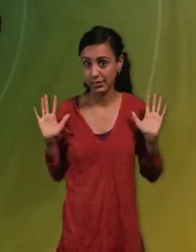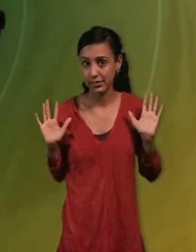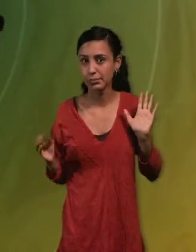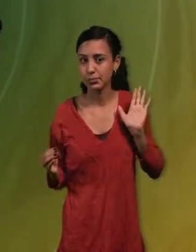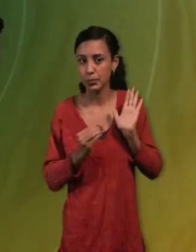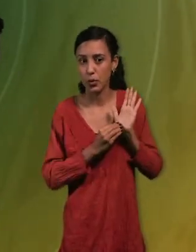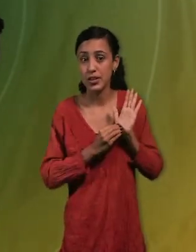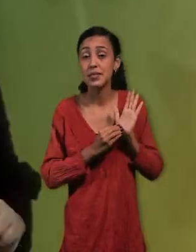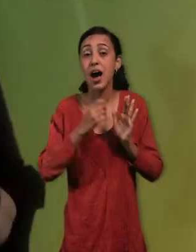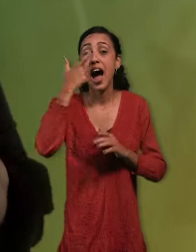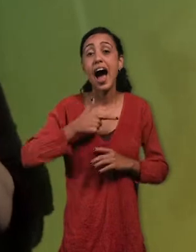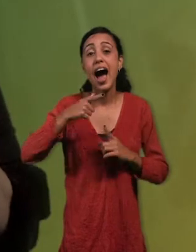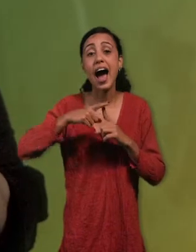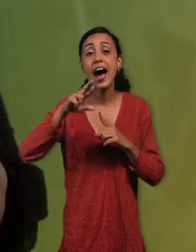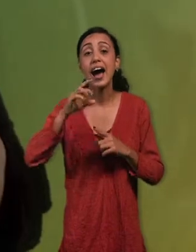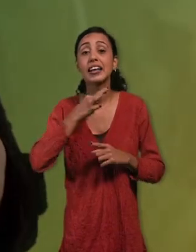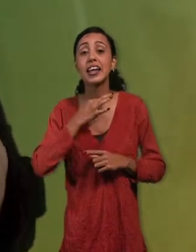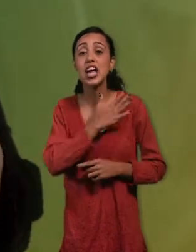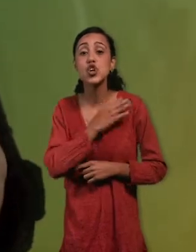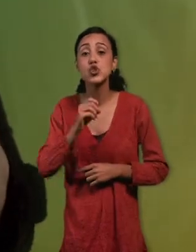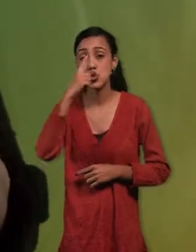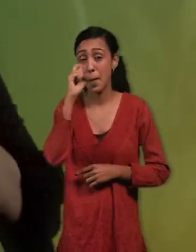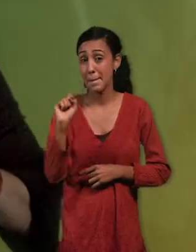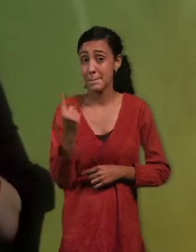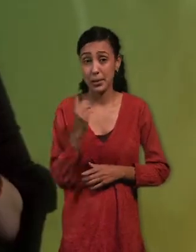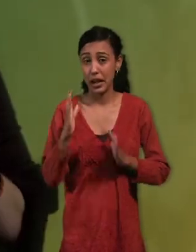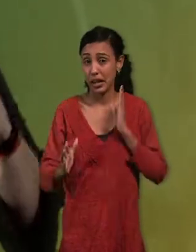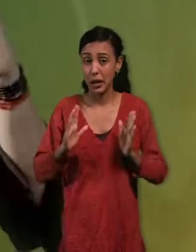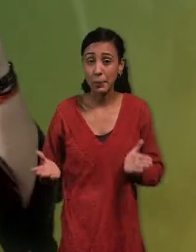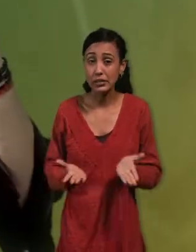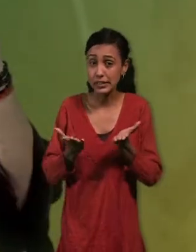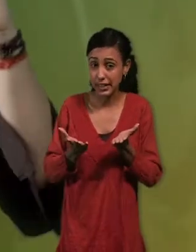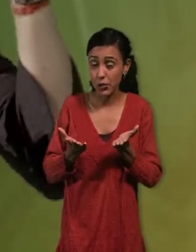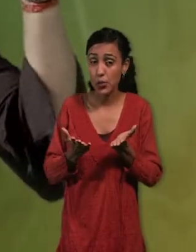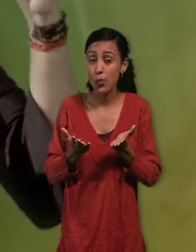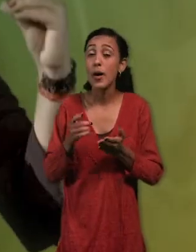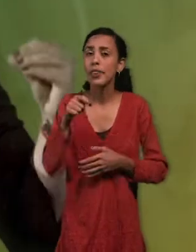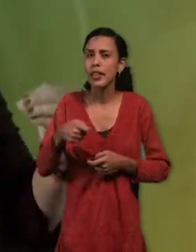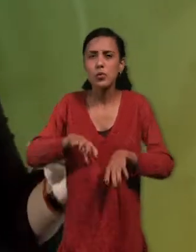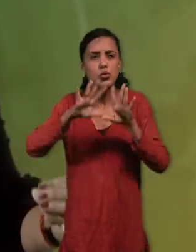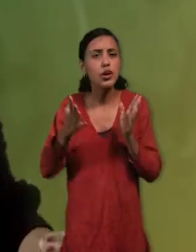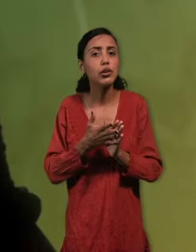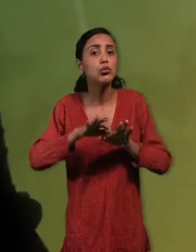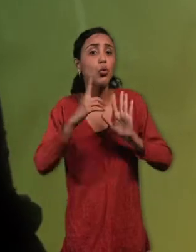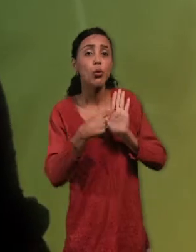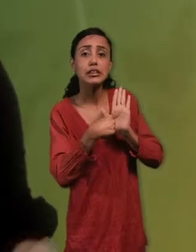llaman atrezos. Por lo tanto, en esta primera fase ya de desarrollo, tenemos que saber todos los elementos que hay que diseñar